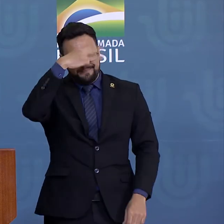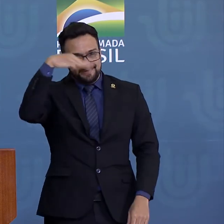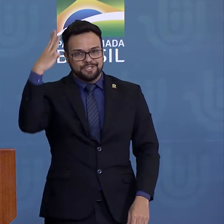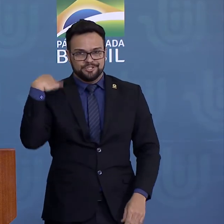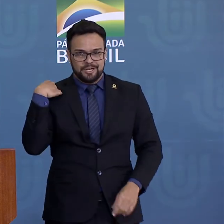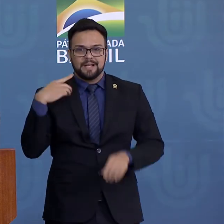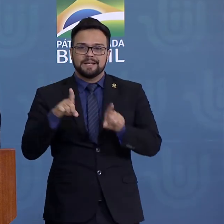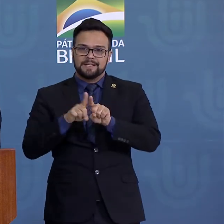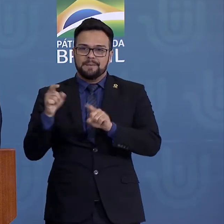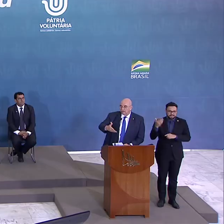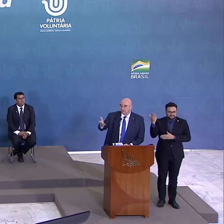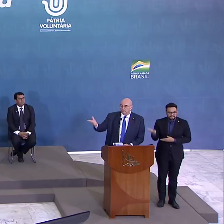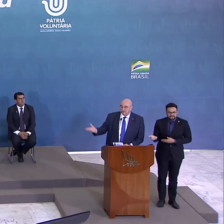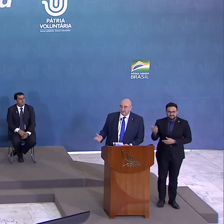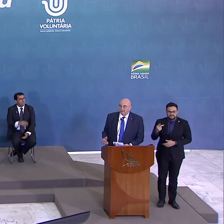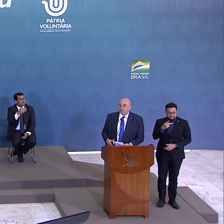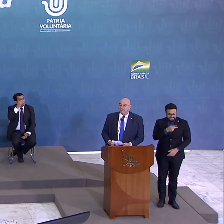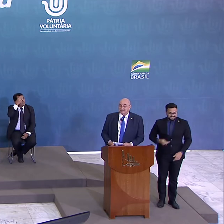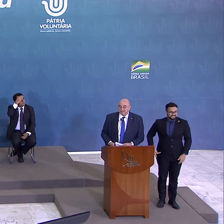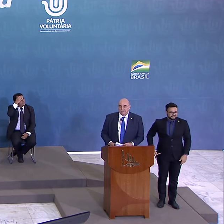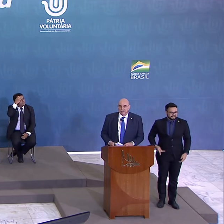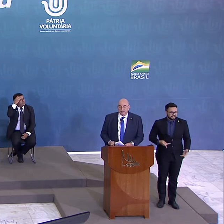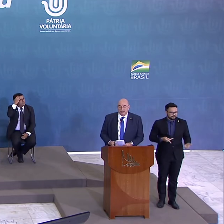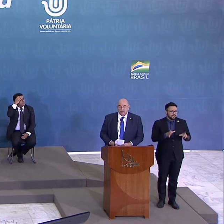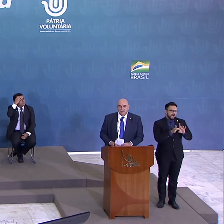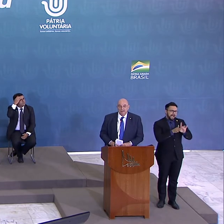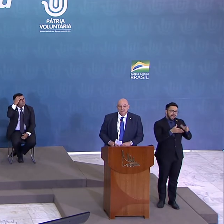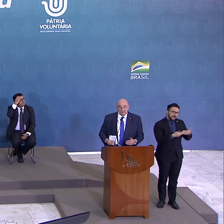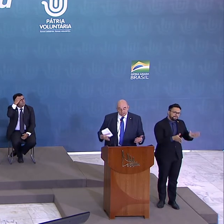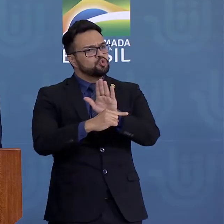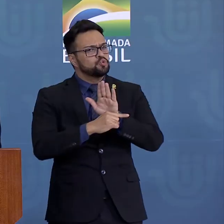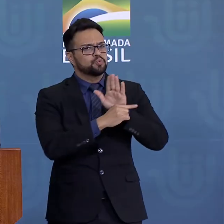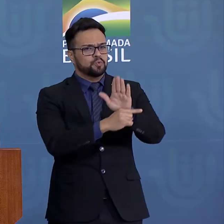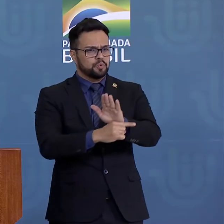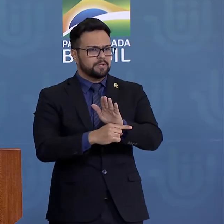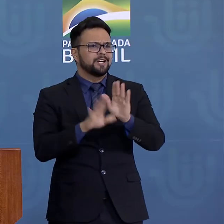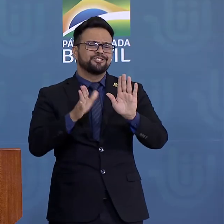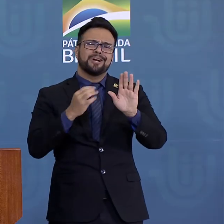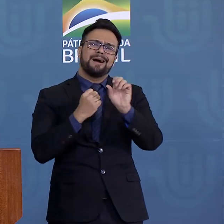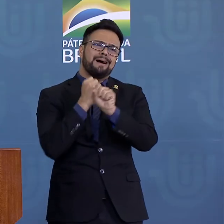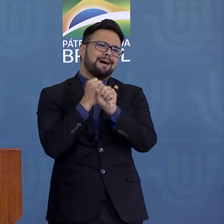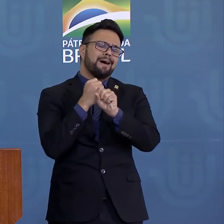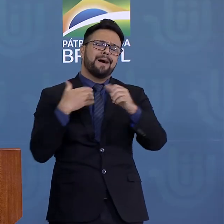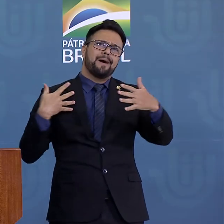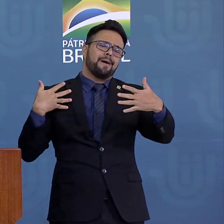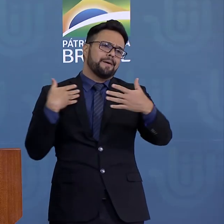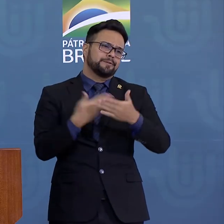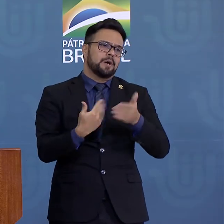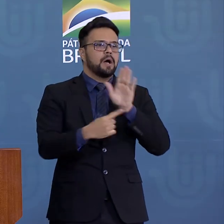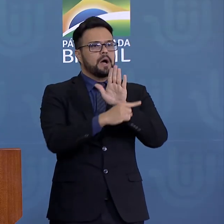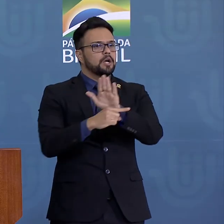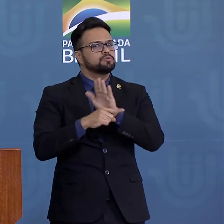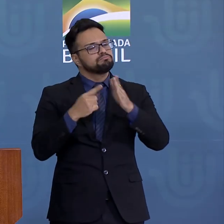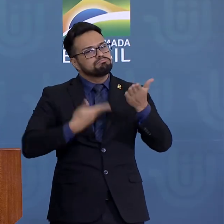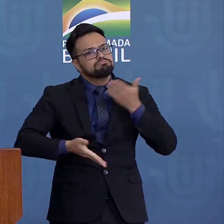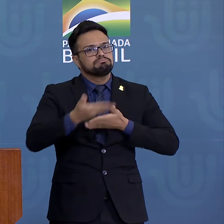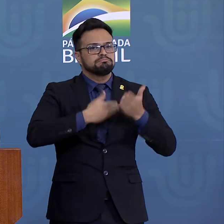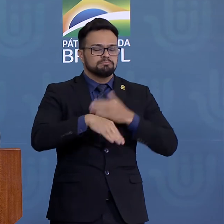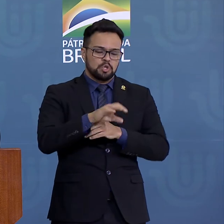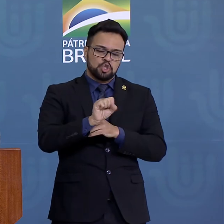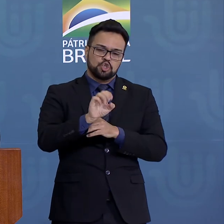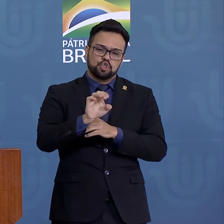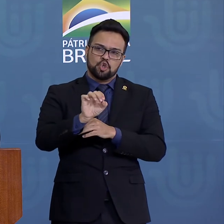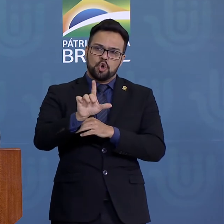para melhorar a qualidade de vida da população mais vulnerável. A cooperação e a solidariedade foi o motor do